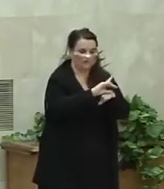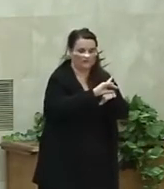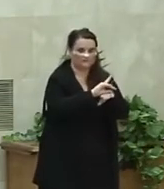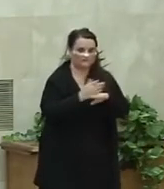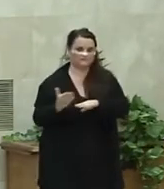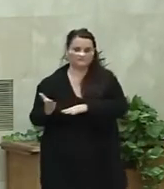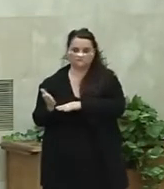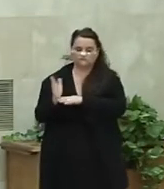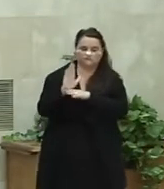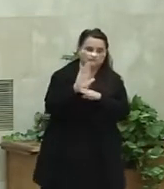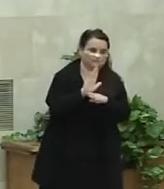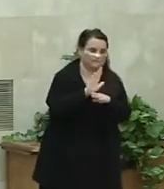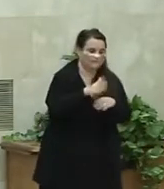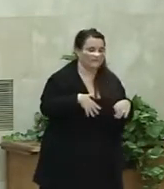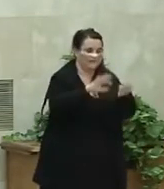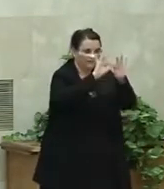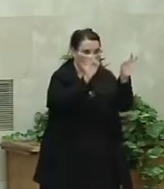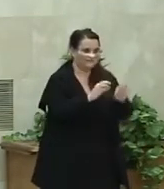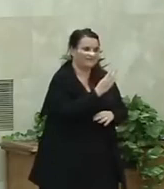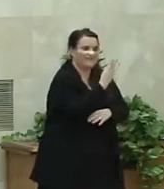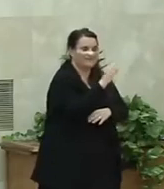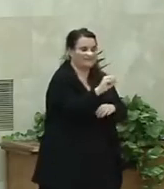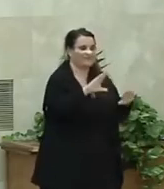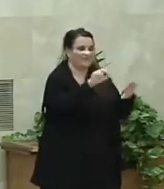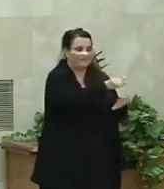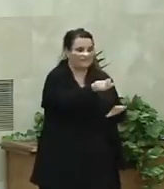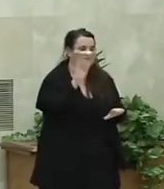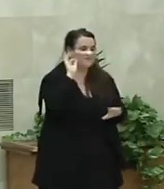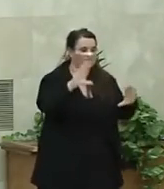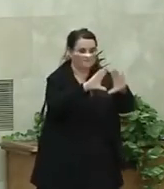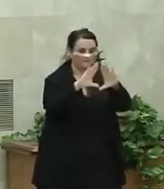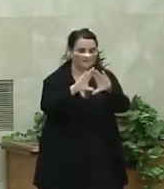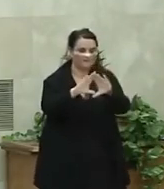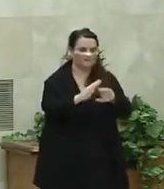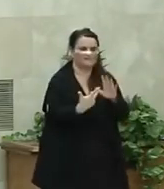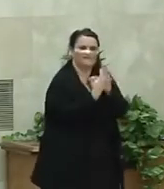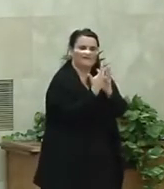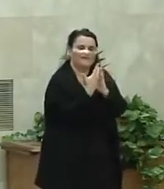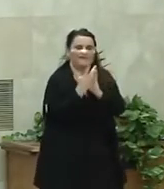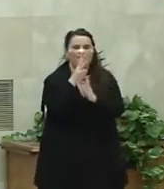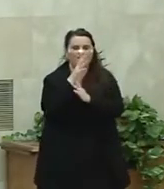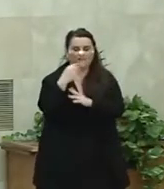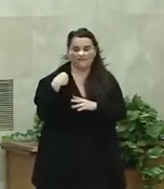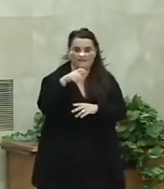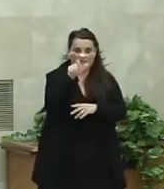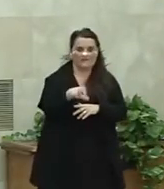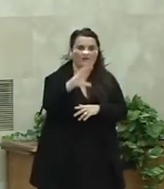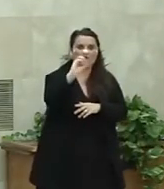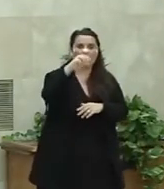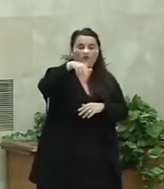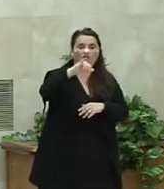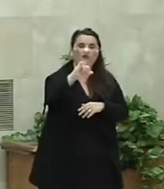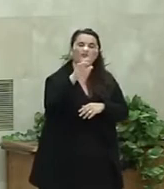Euskal Herriko Ogeta Amar Feministek azalduzuten, zergatik mereziduen konik, bimila eta